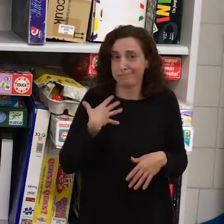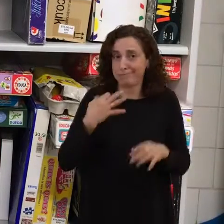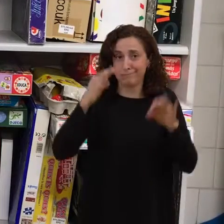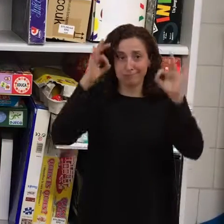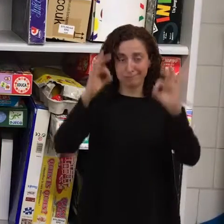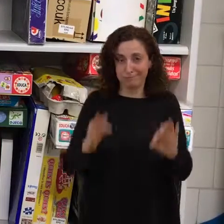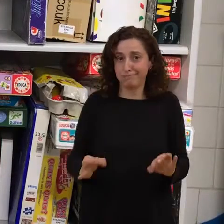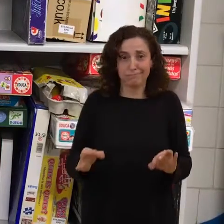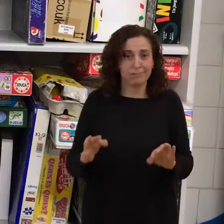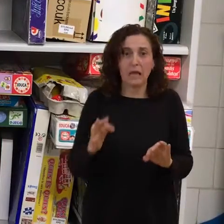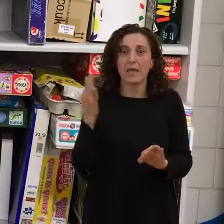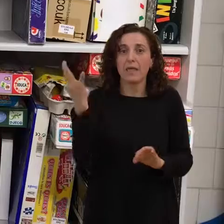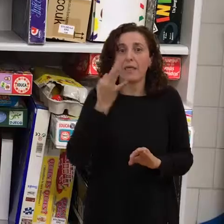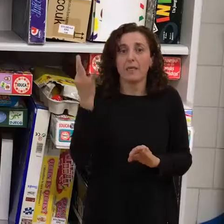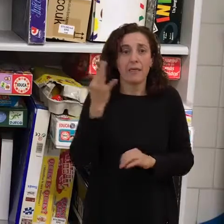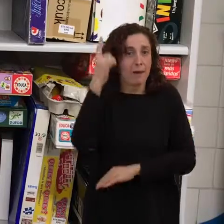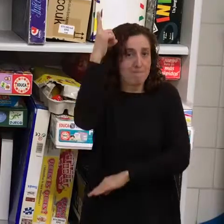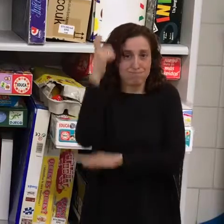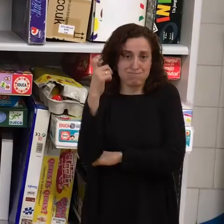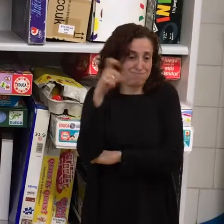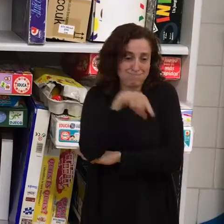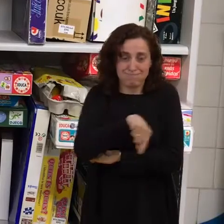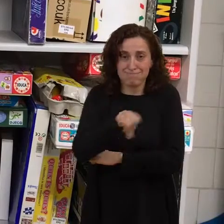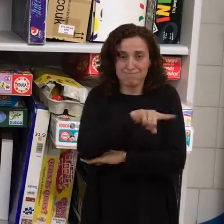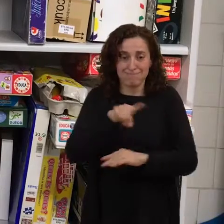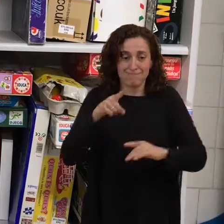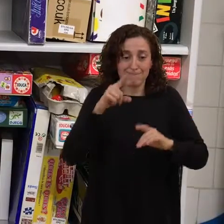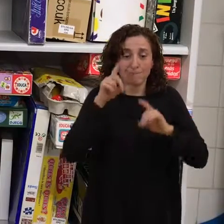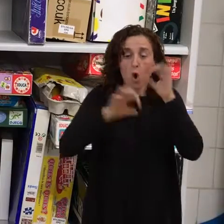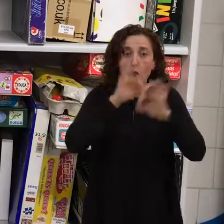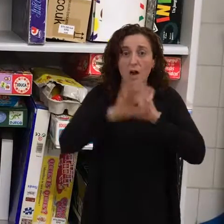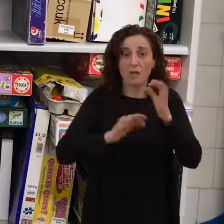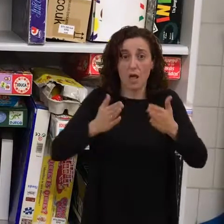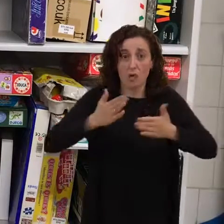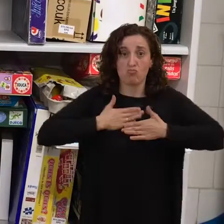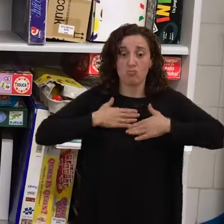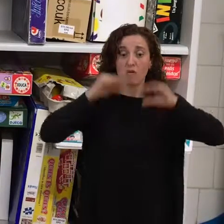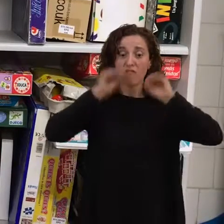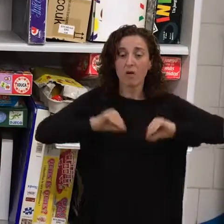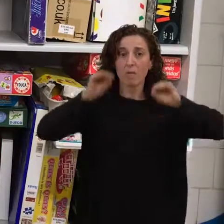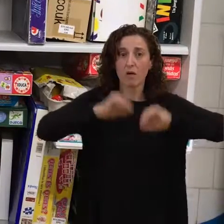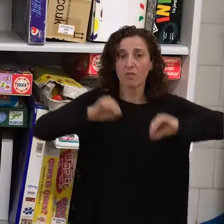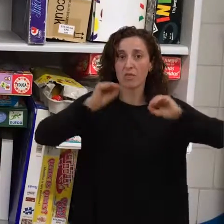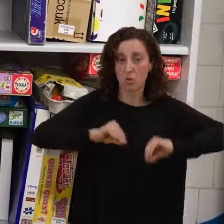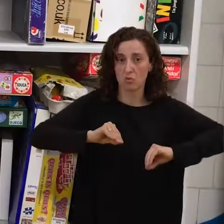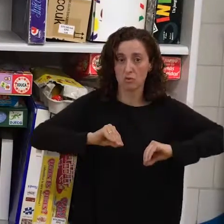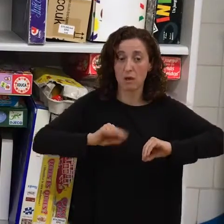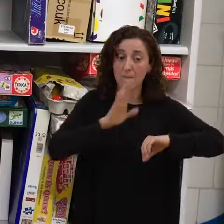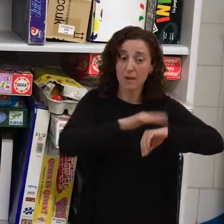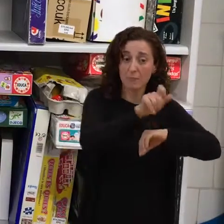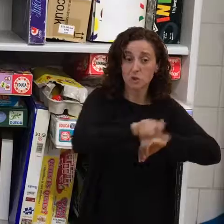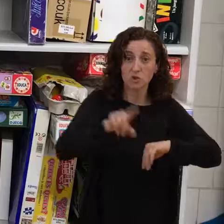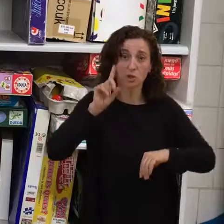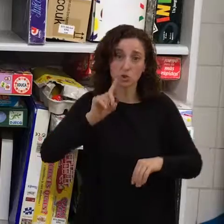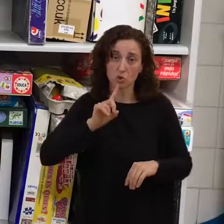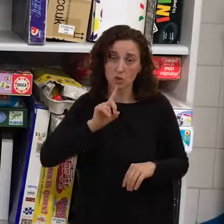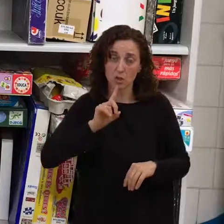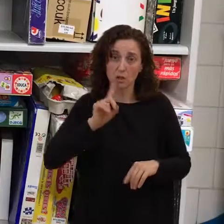vemos que hay necesidad, para que puedan aspirar un trabajo mejor aparte de